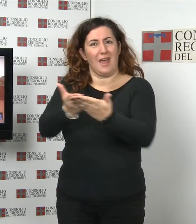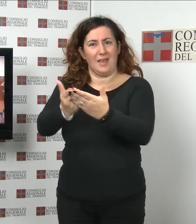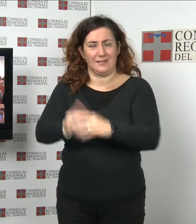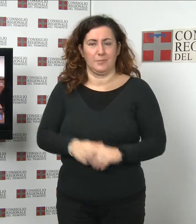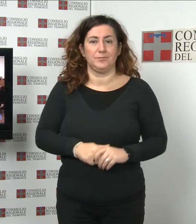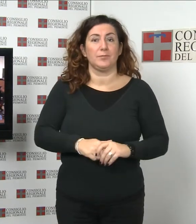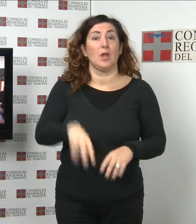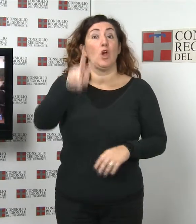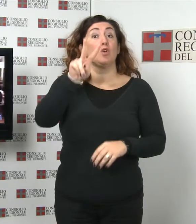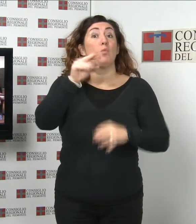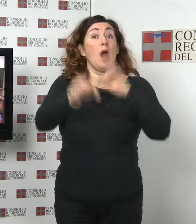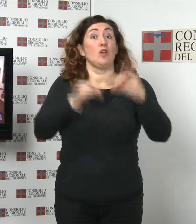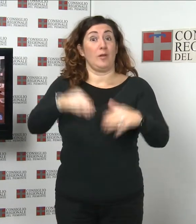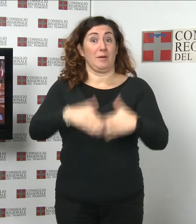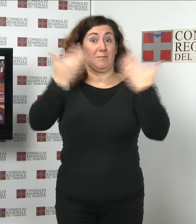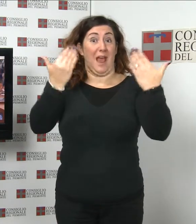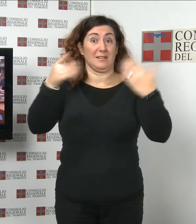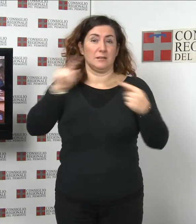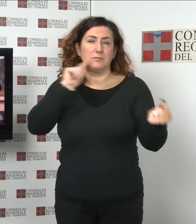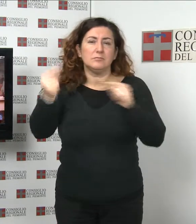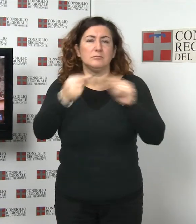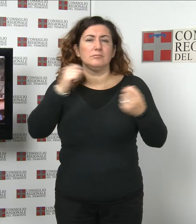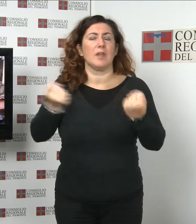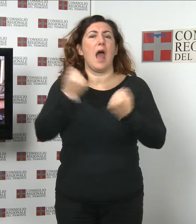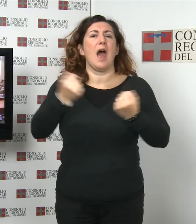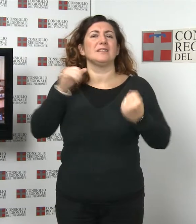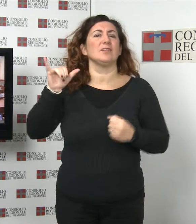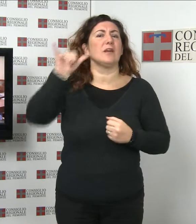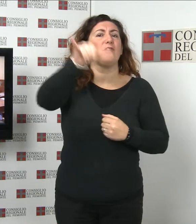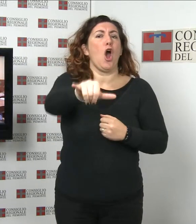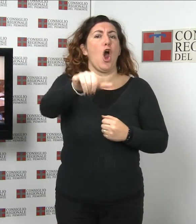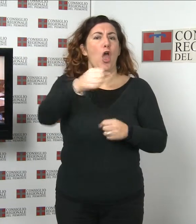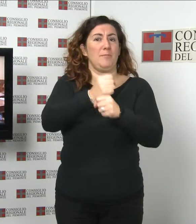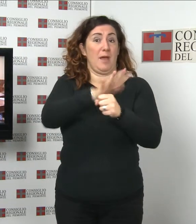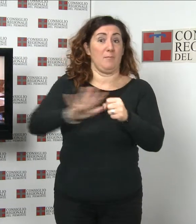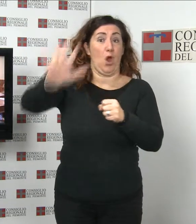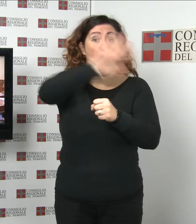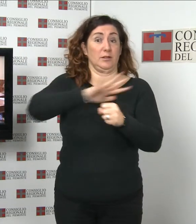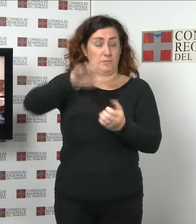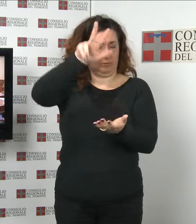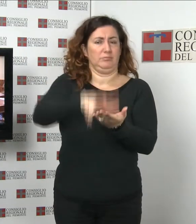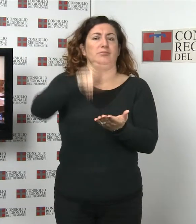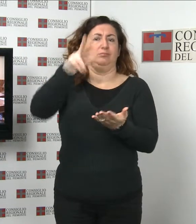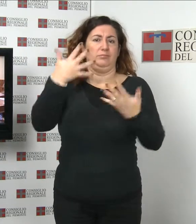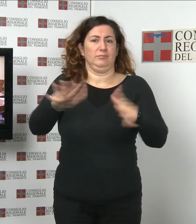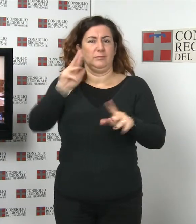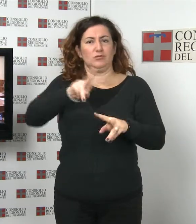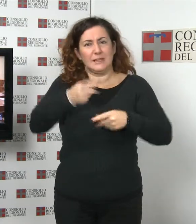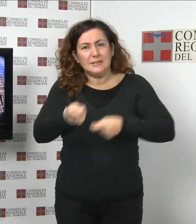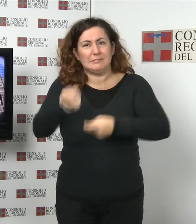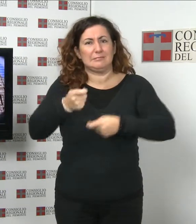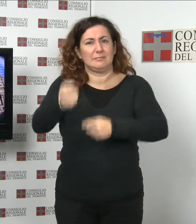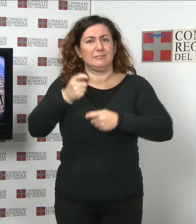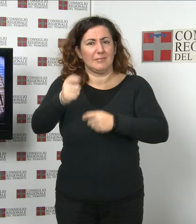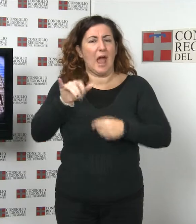Consiglio regionale ha dibattuto sulle attività di volo in Piemonte e ha approvato due documenti per l'impegno al rilancio dell'aeroporto di Caselle.